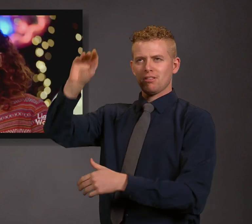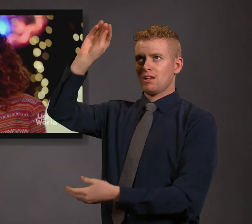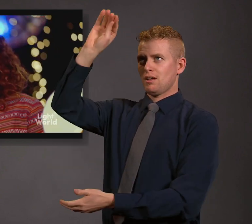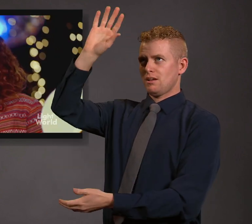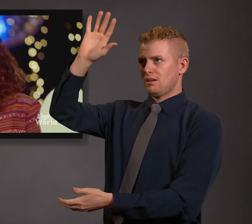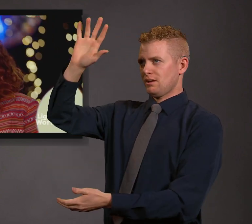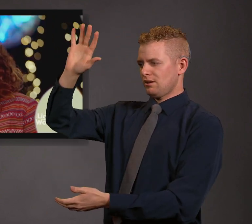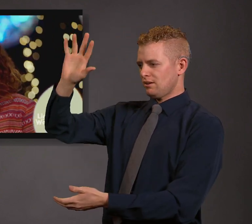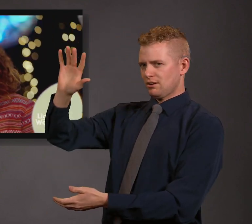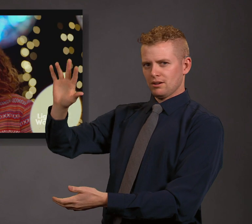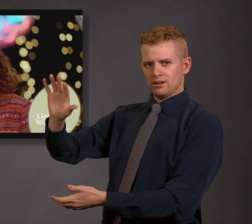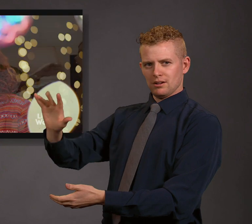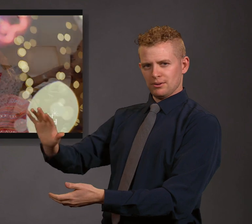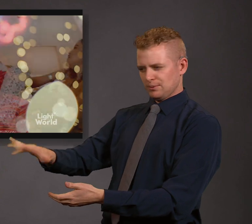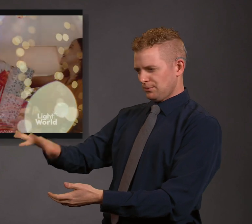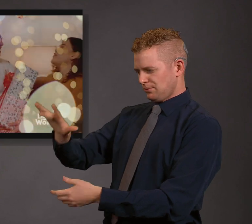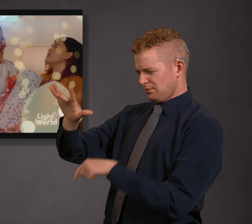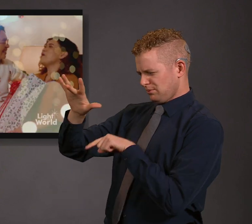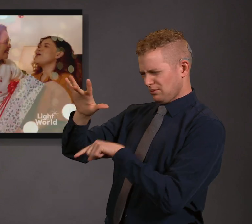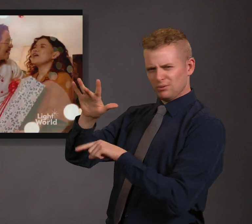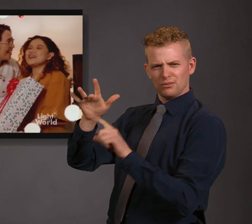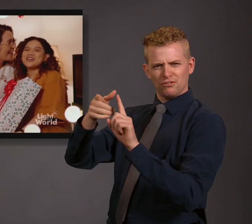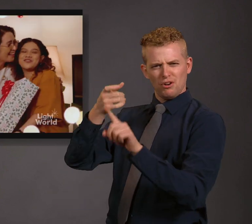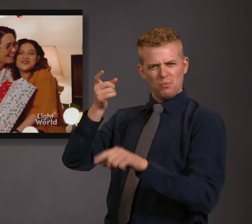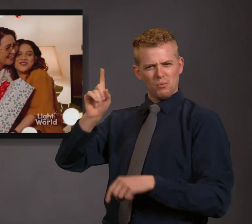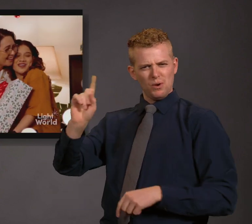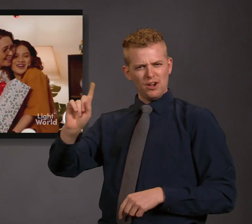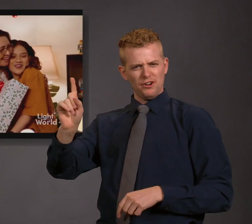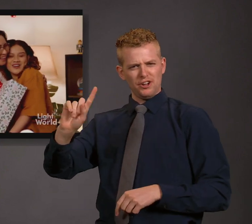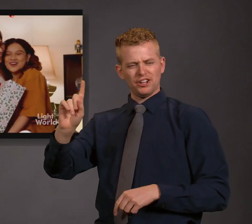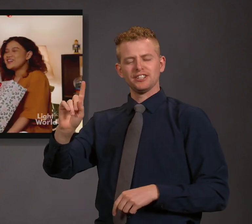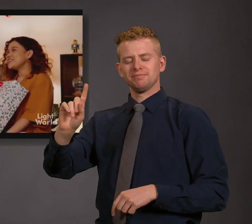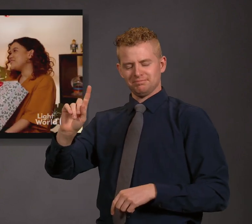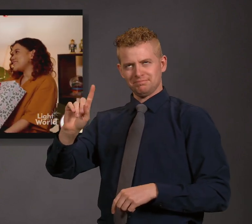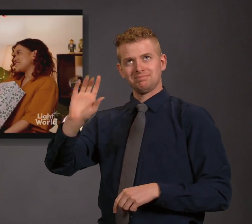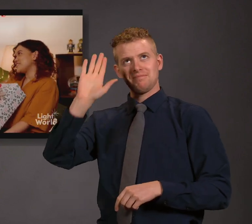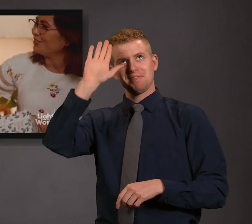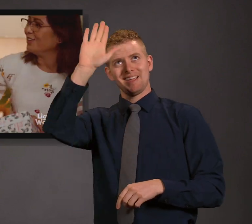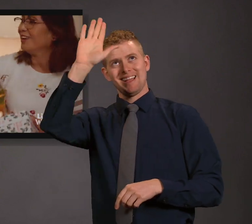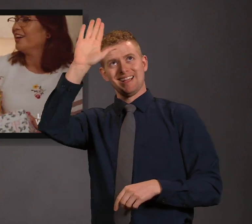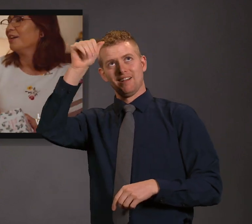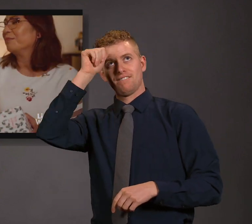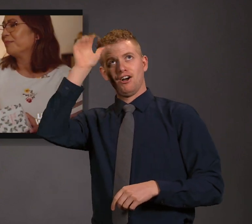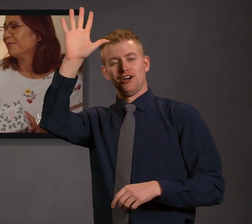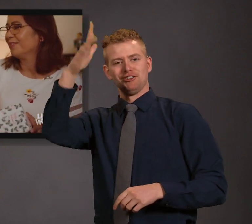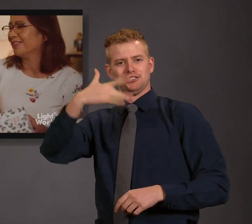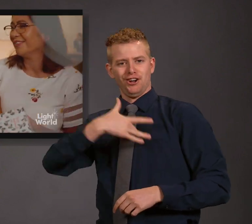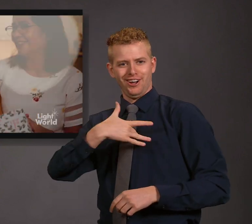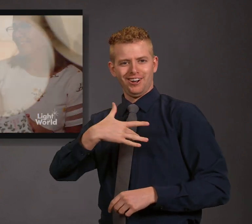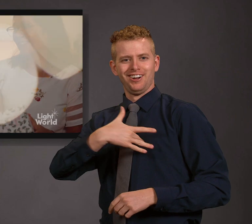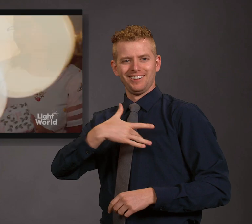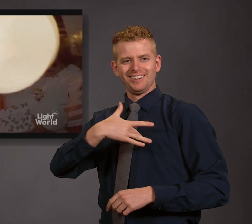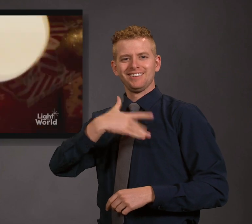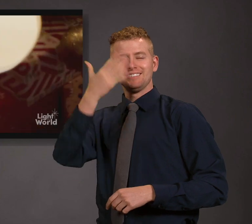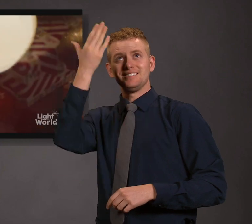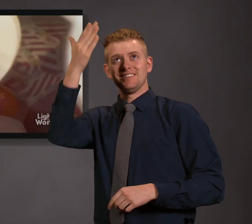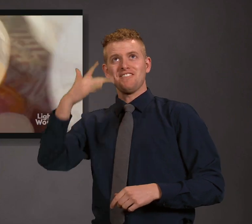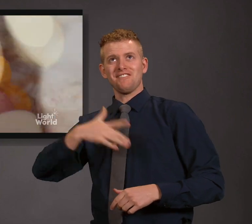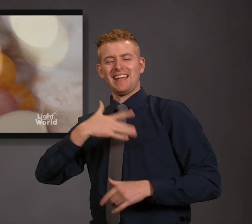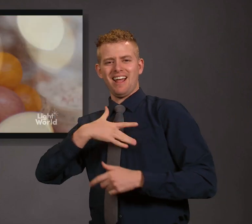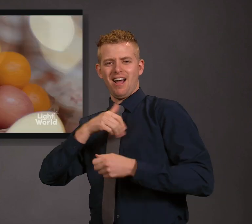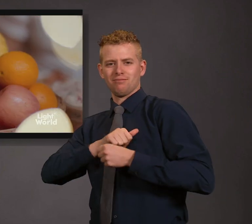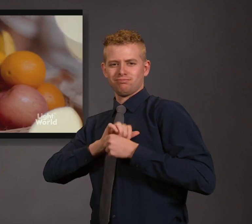Nung ilaw na nagmubula sa mga pusong